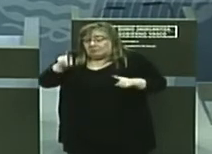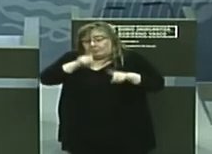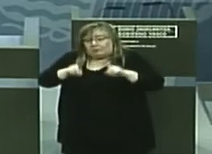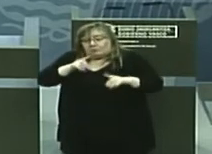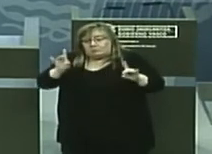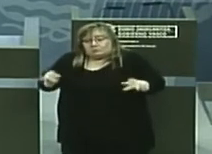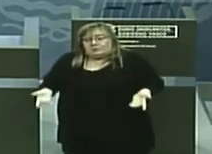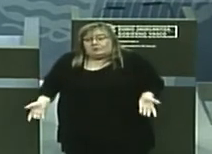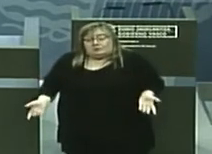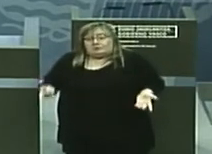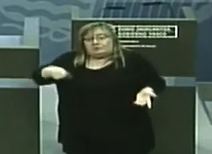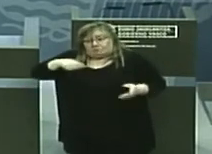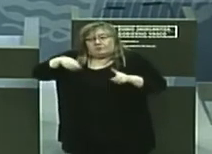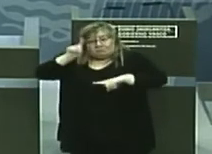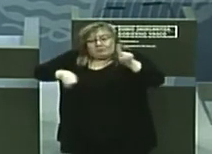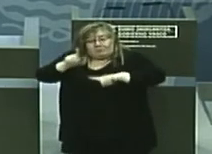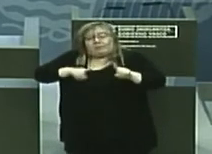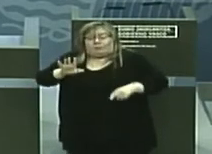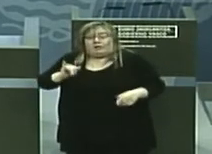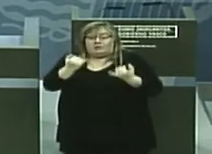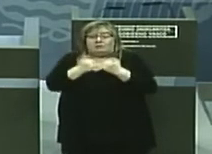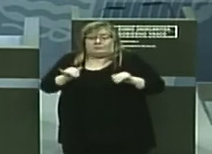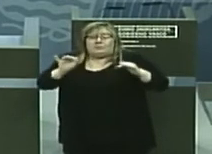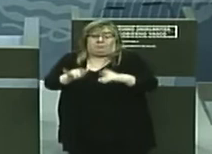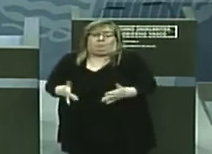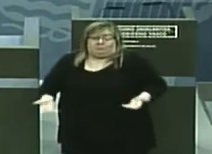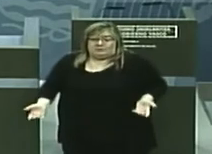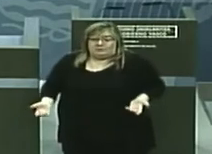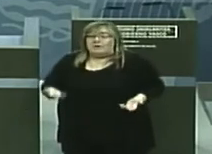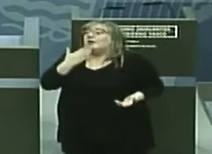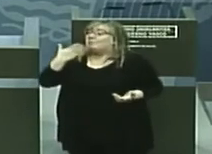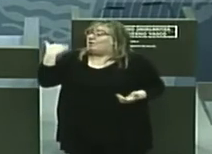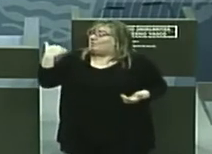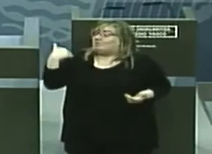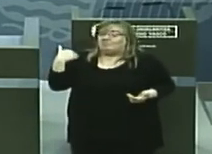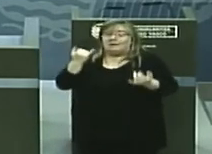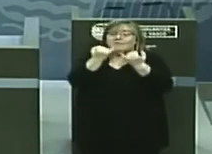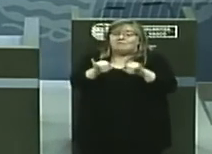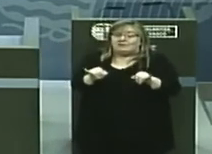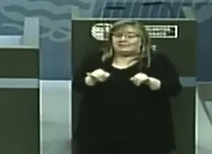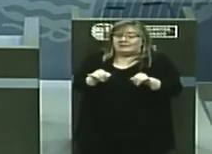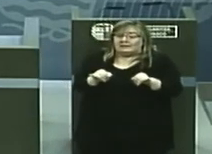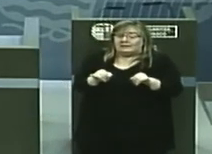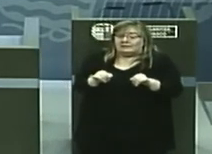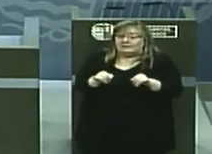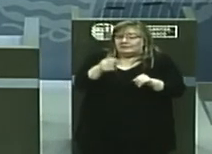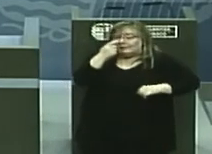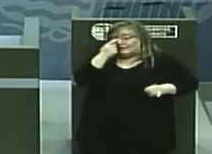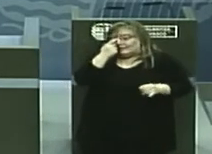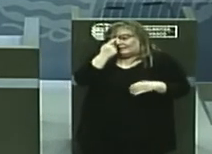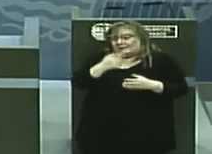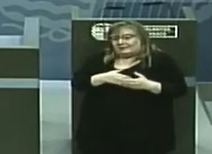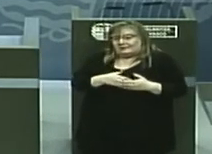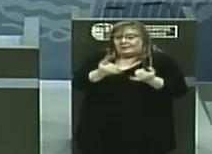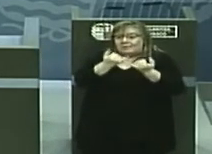esto nos preocupa mucho. Hemos visto lo que ha ocurrido en fiestas que